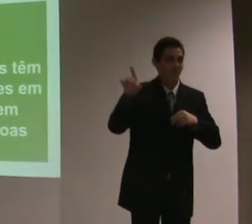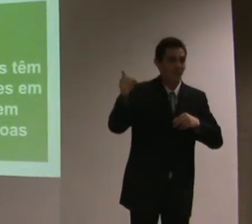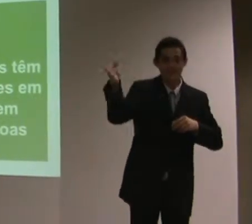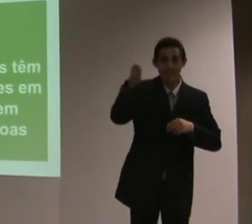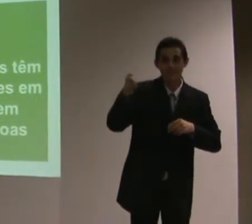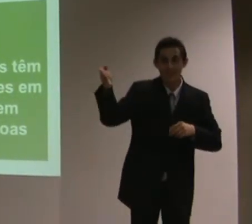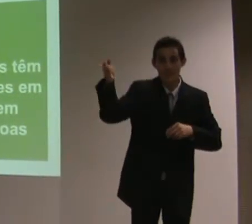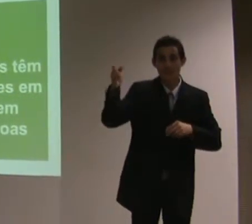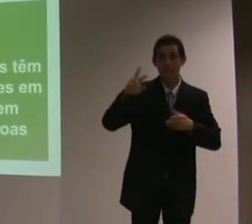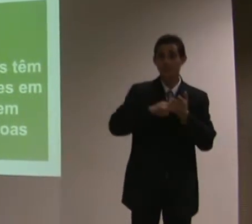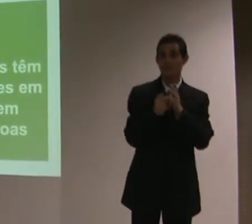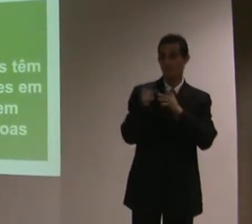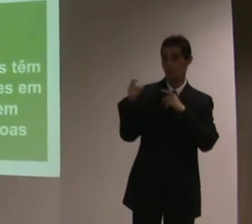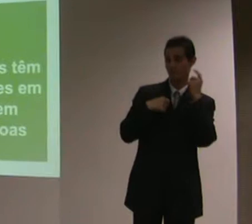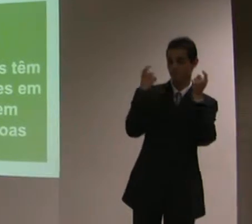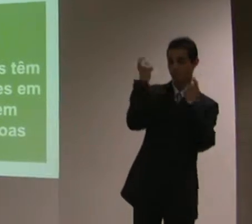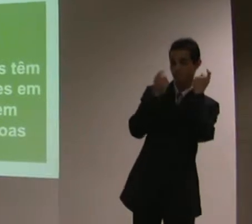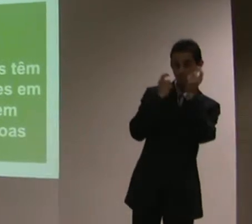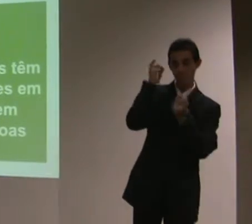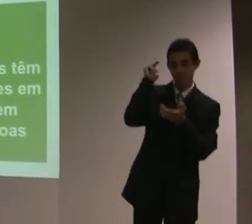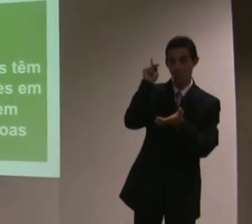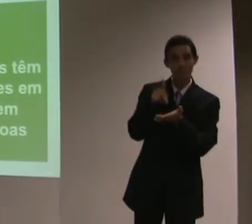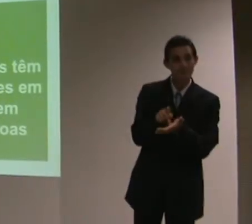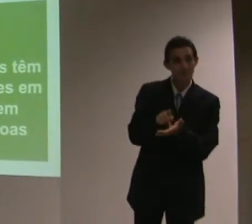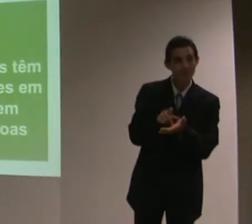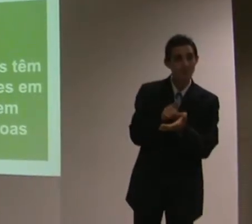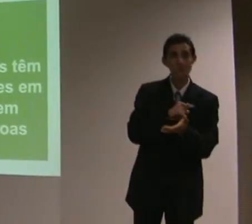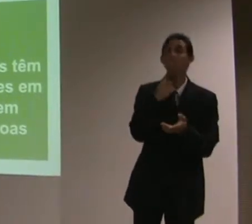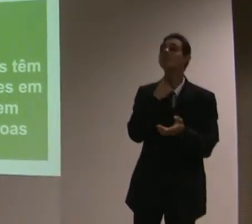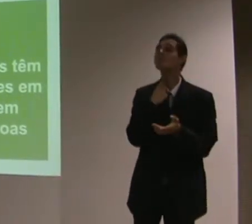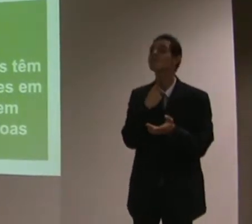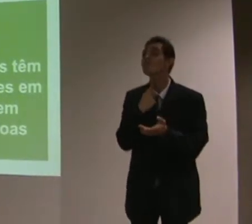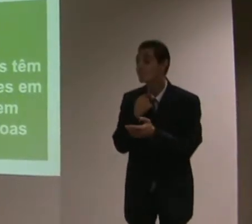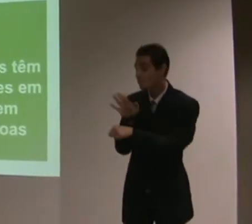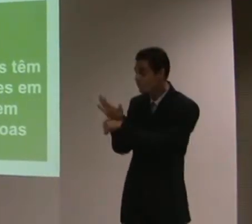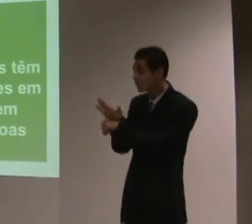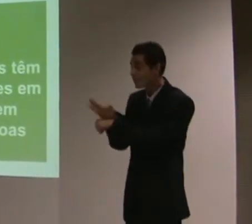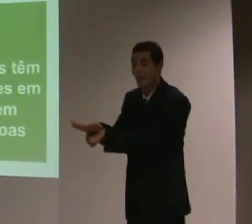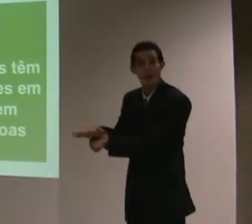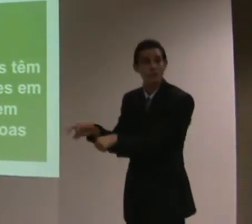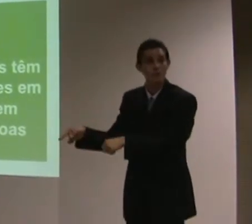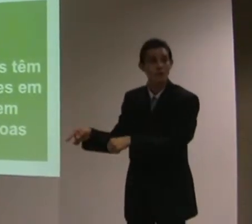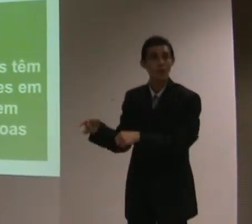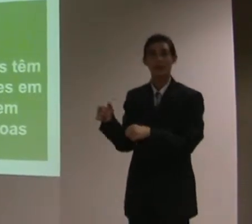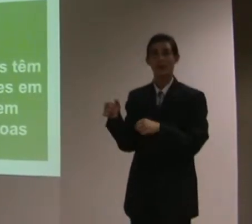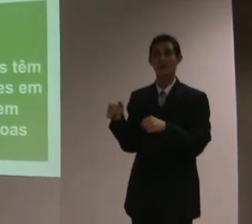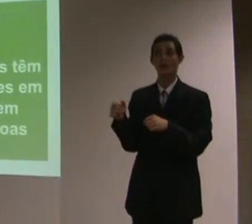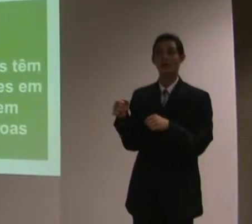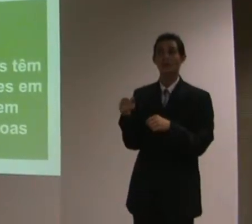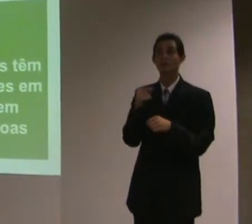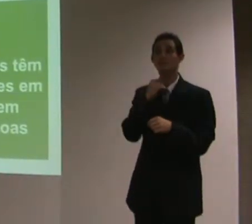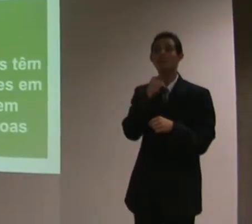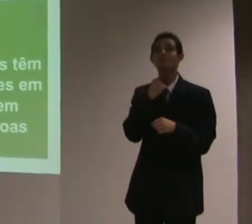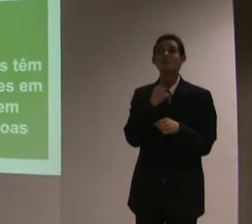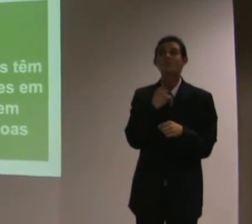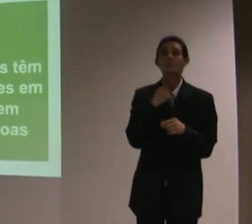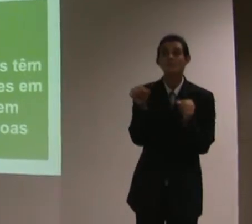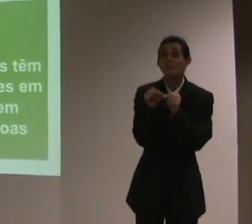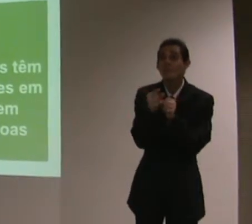sincera, de uma vontade sincera de ajudar, de fazer alguma coisa para que a pessoa com deficiência possa